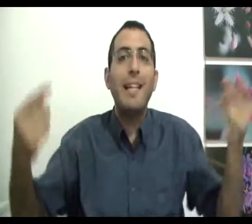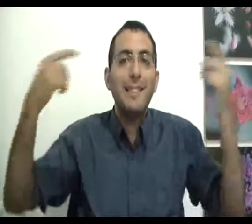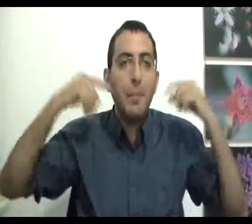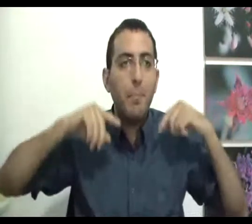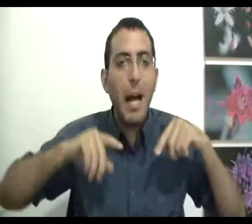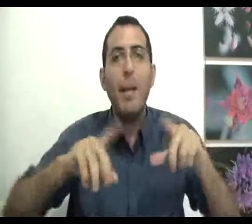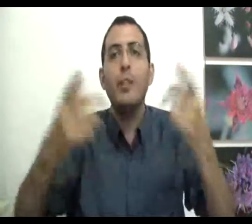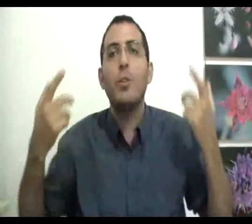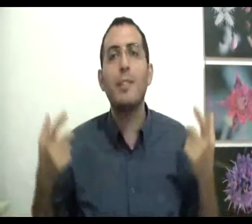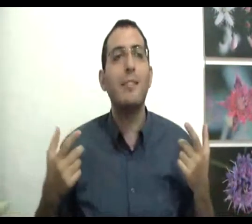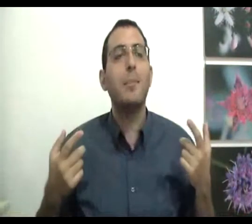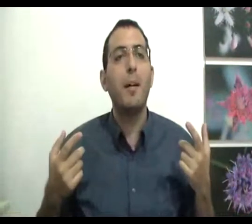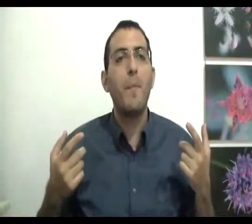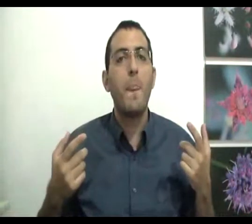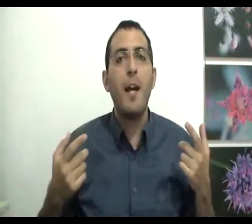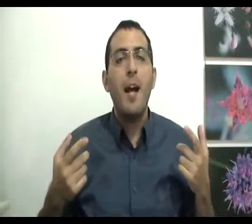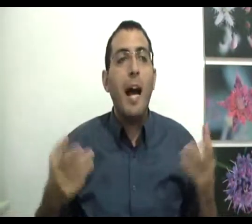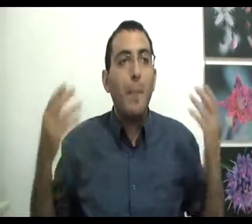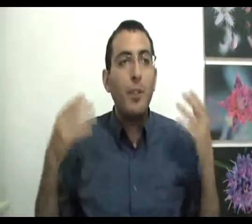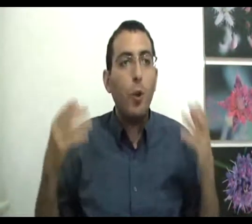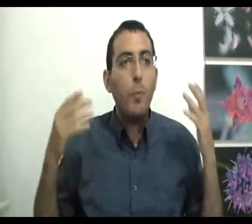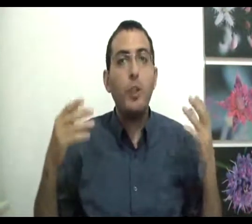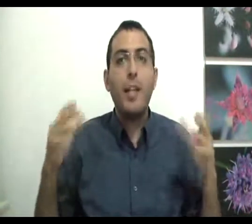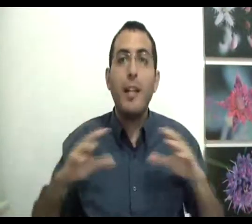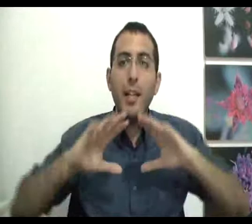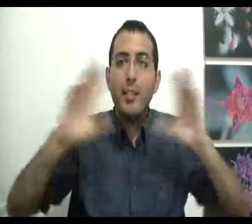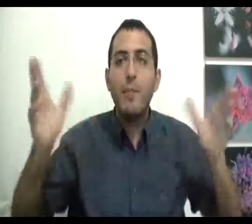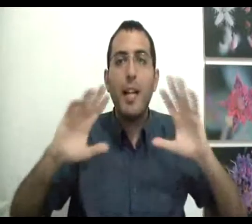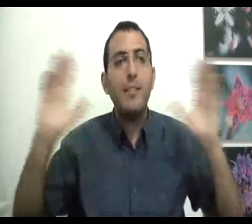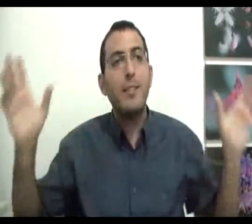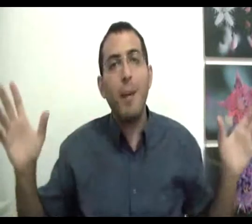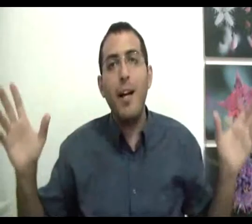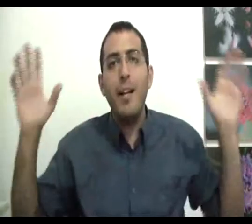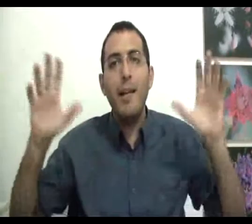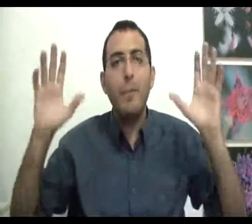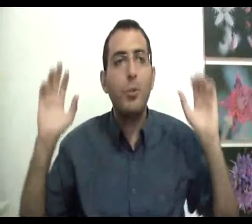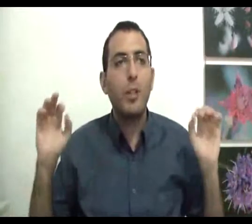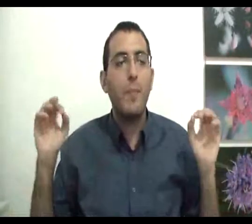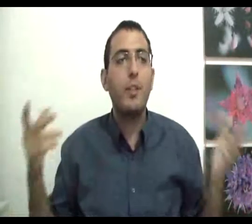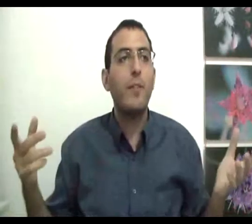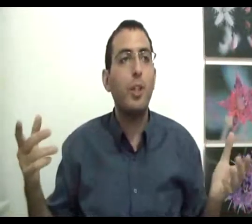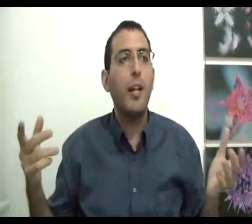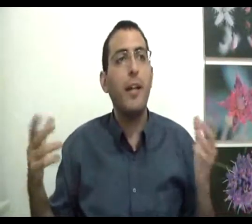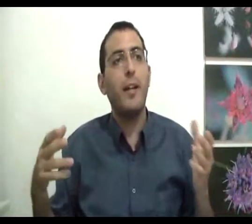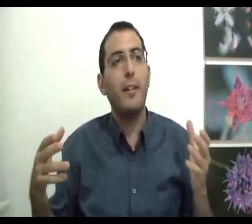הסיבה בכלל שנוצרה הסיבה הרי בדיוק כמו שכנניח שנמצא איזה סיבה למה המציאות קיימת עכשיו נשאל רגע אחד